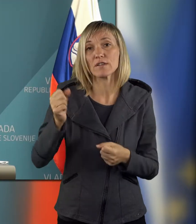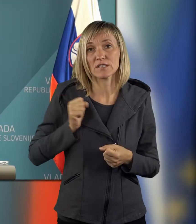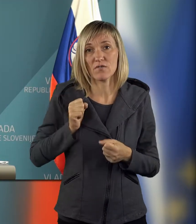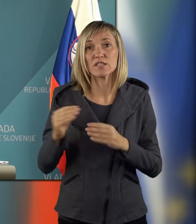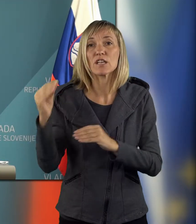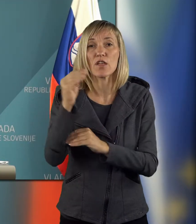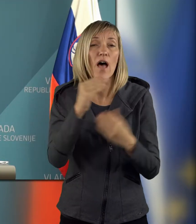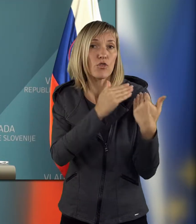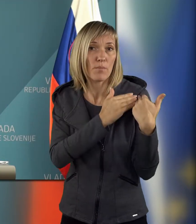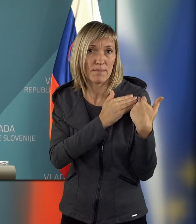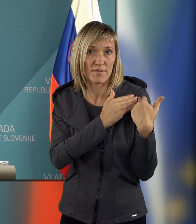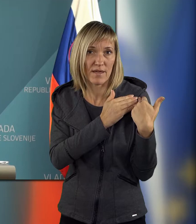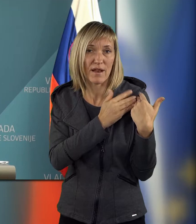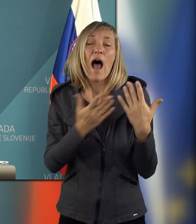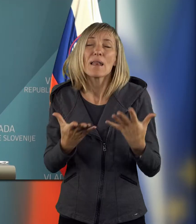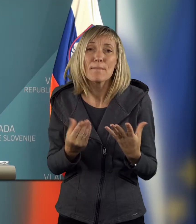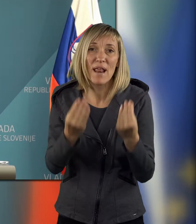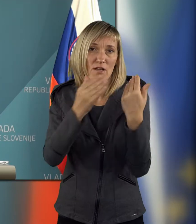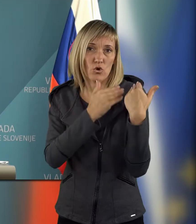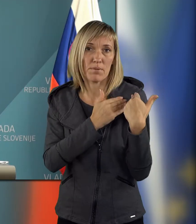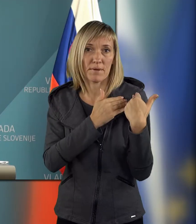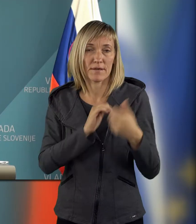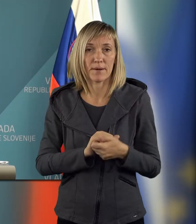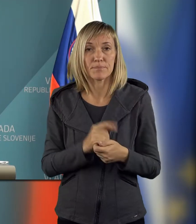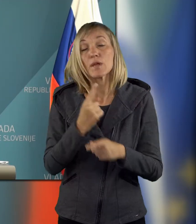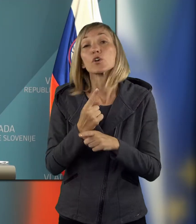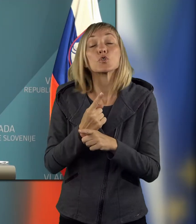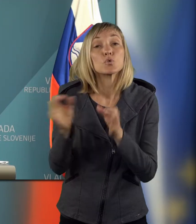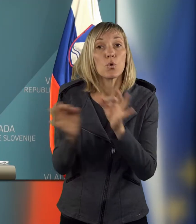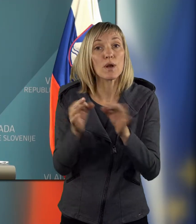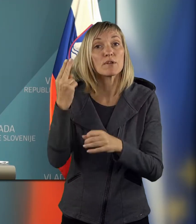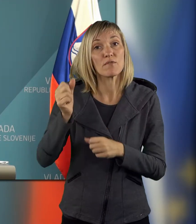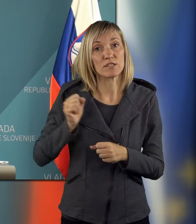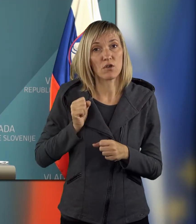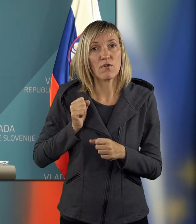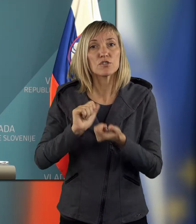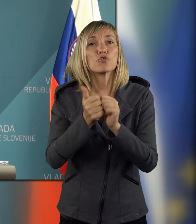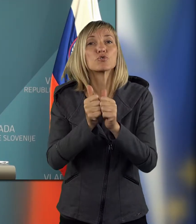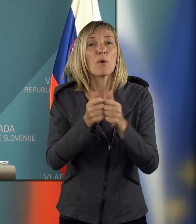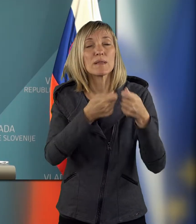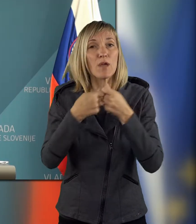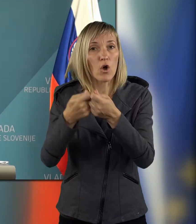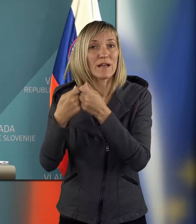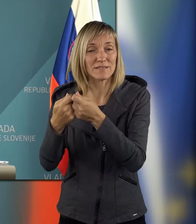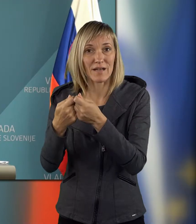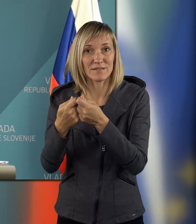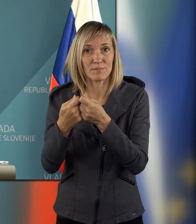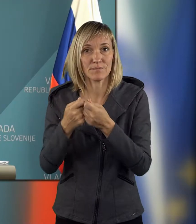vojske dodatno obrmenjena oziroma preobrmenjena. Tudi urejamo sodelovanje slovenske vojske z športnimi organizacijami.